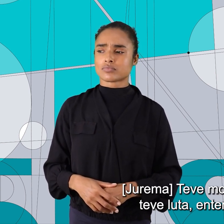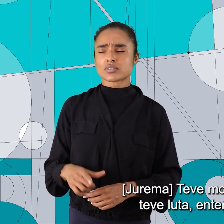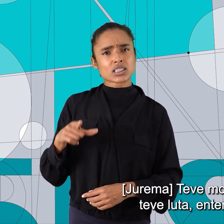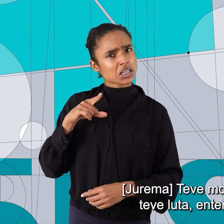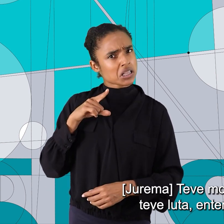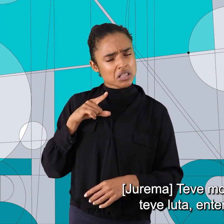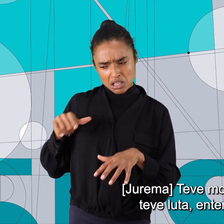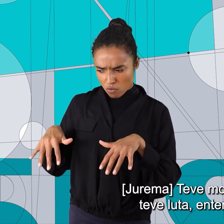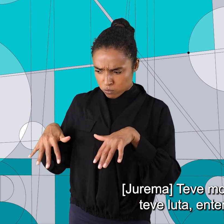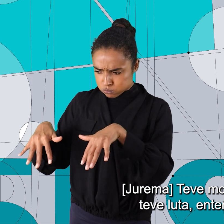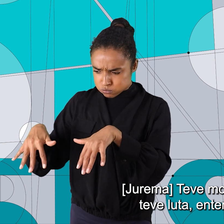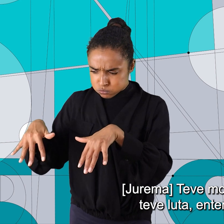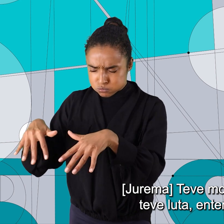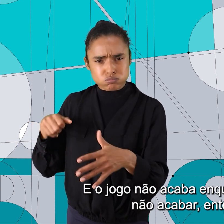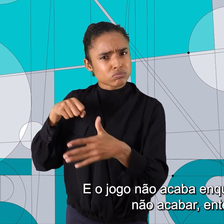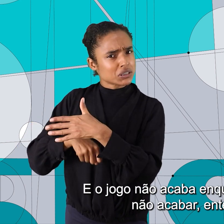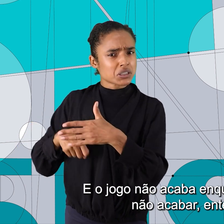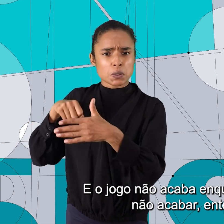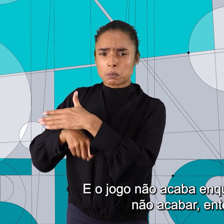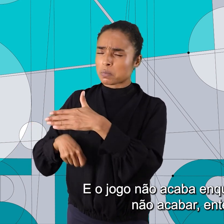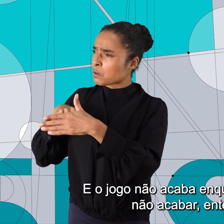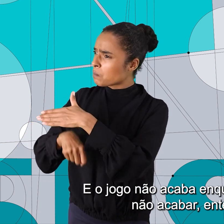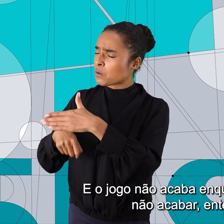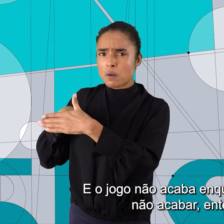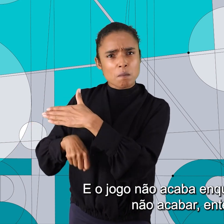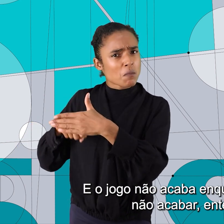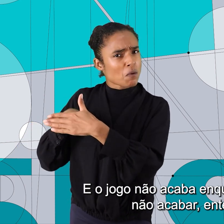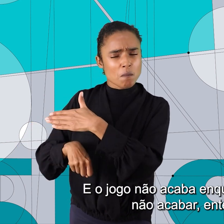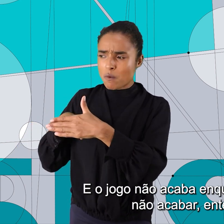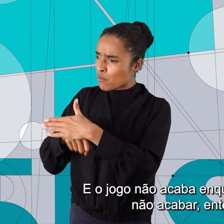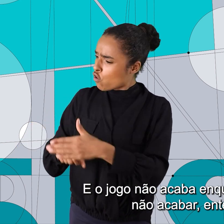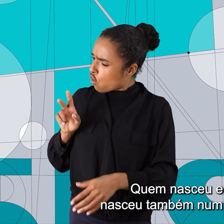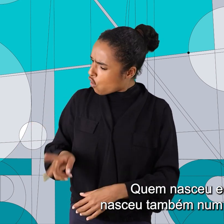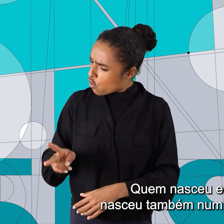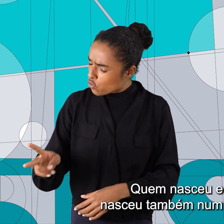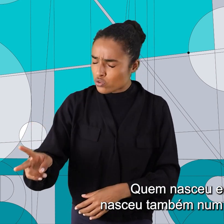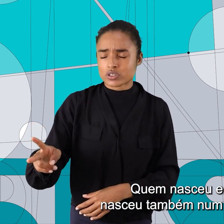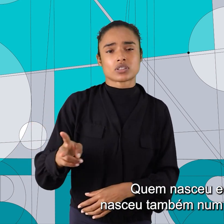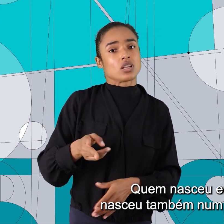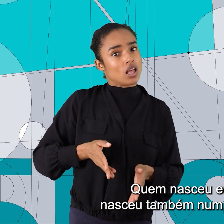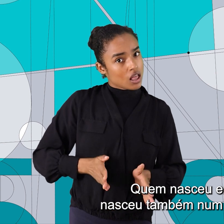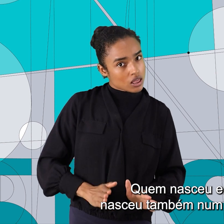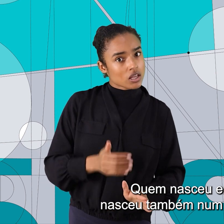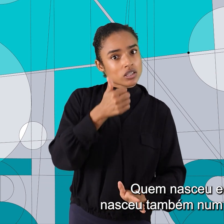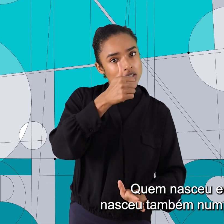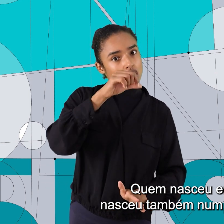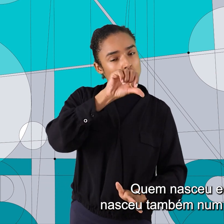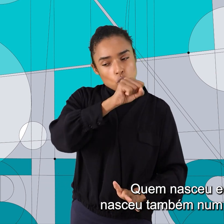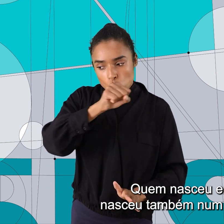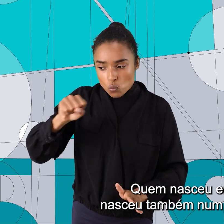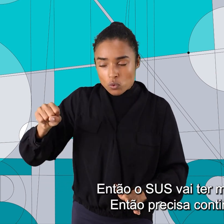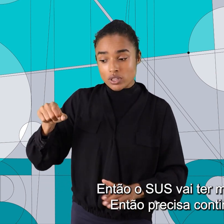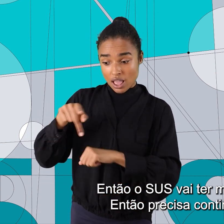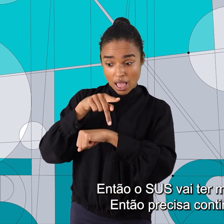Teve movimento, teve luta, entendeu? E o jogo não acaba enquanto o racismo não acabar, entendeu? Quem nasceu em 88 nasceu também num país